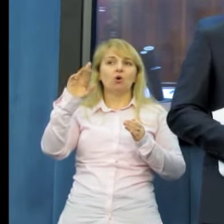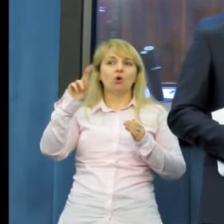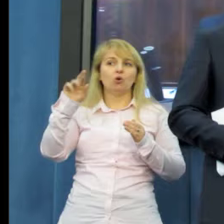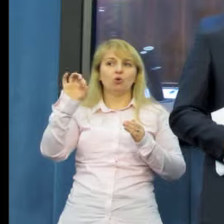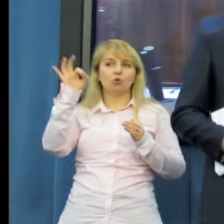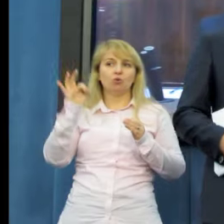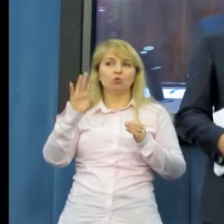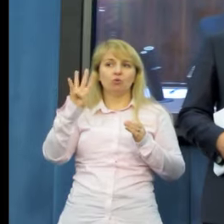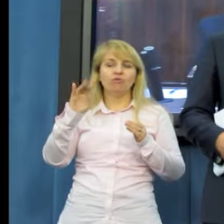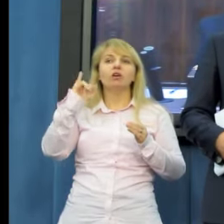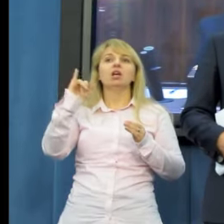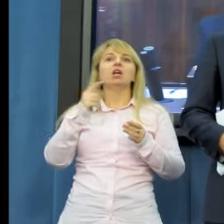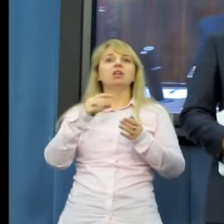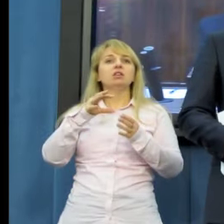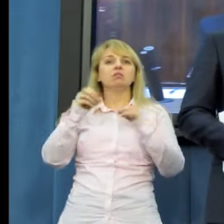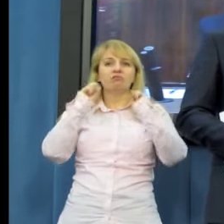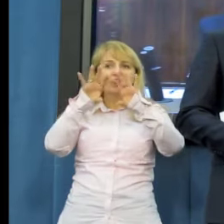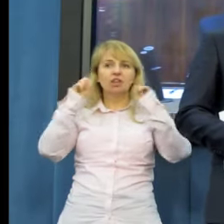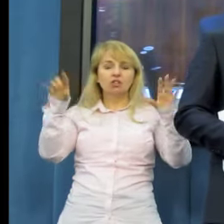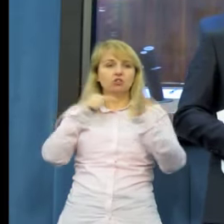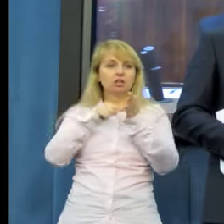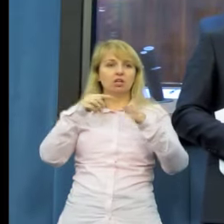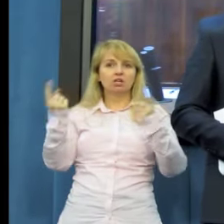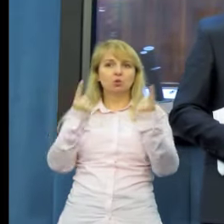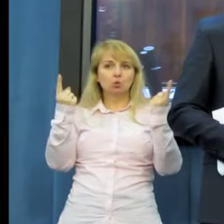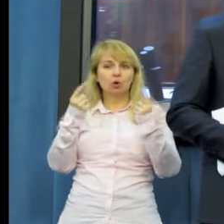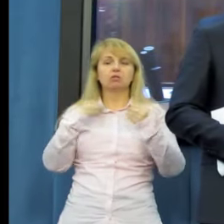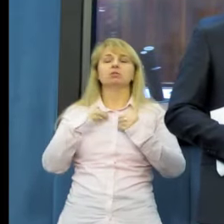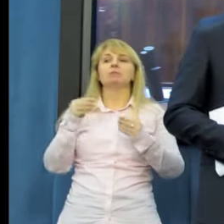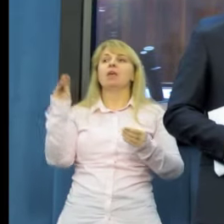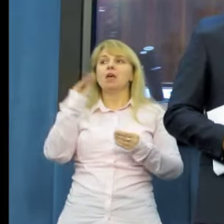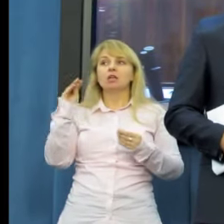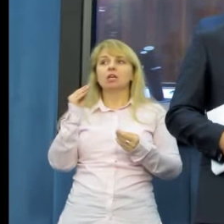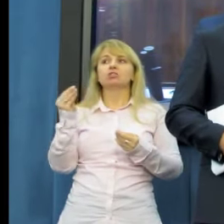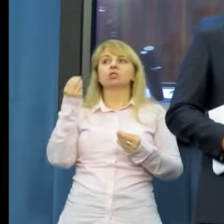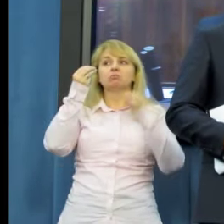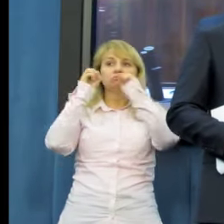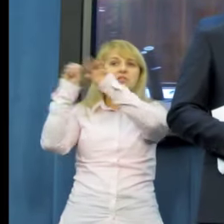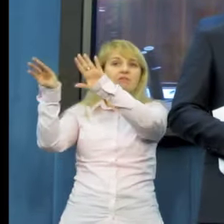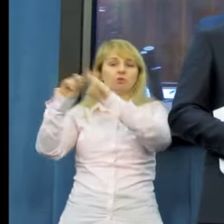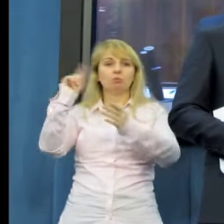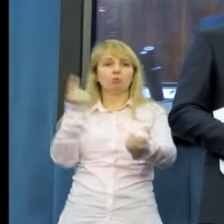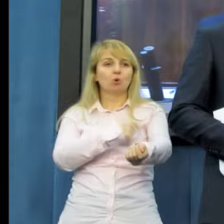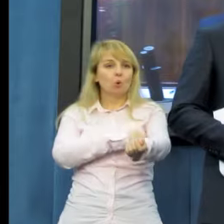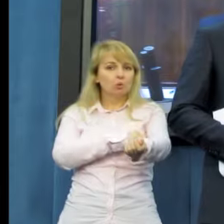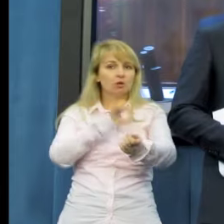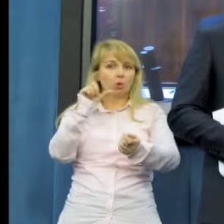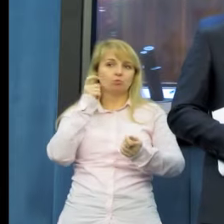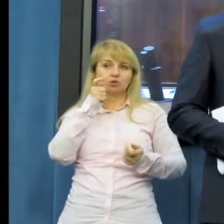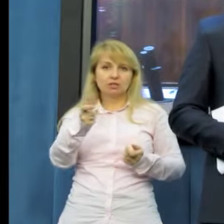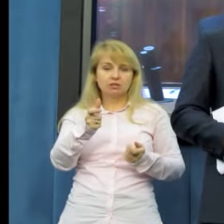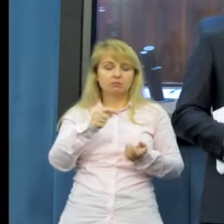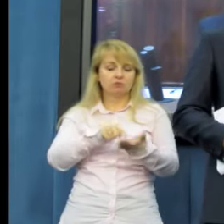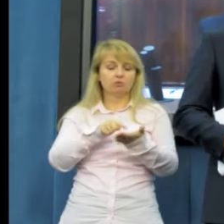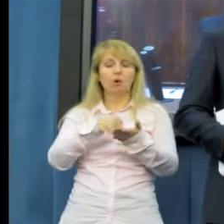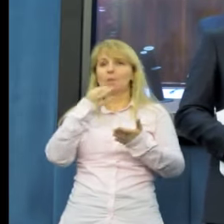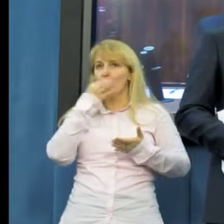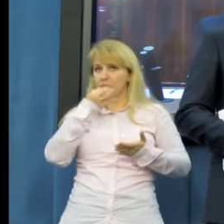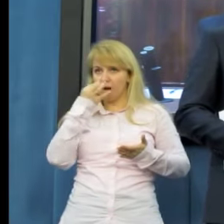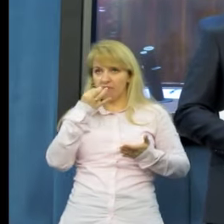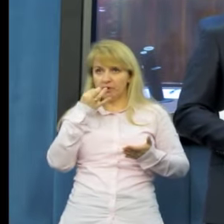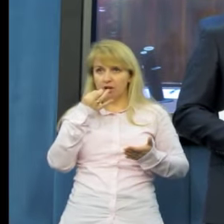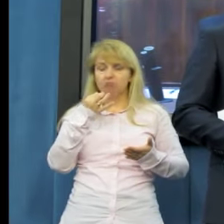poinformujemy prokuraturę o możliwości popełnienia przestępstwa w związku z tą poprawką i